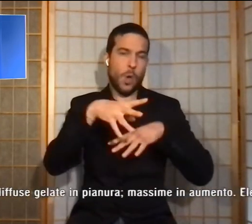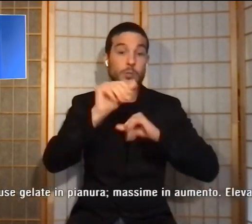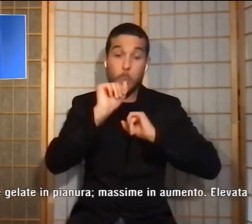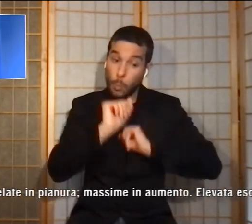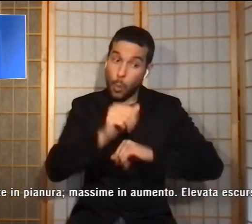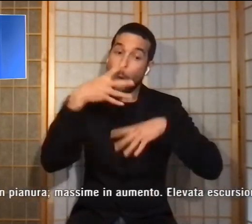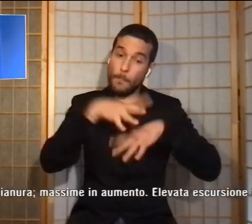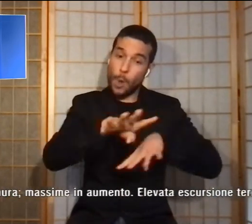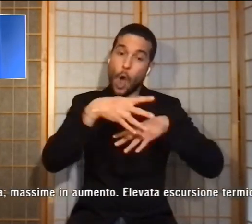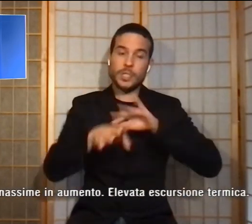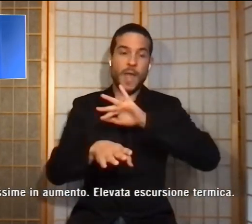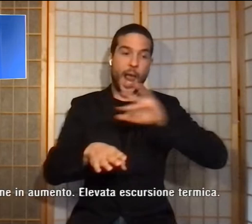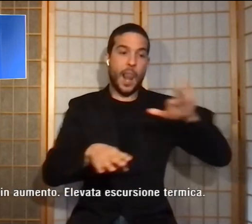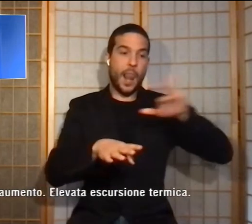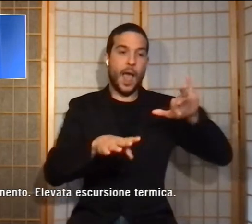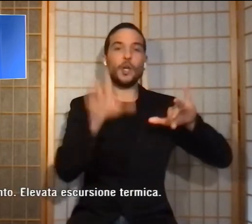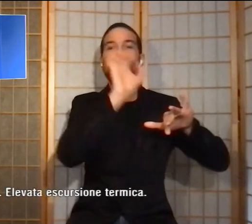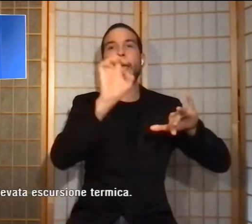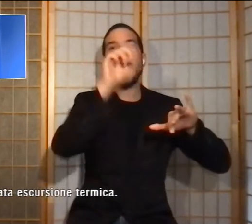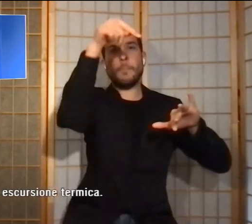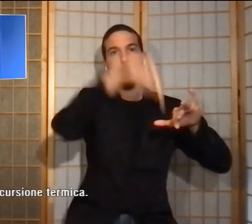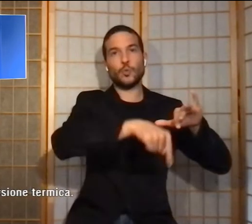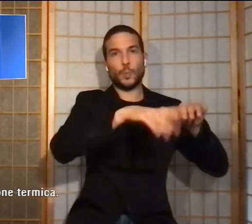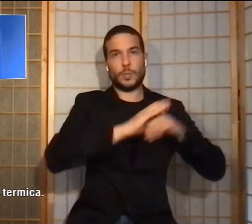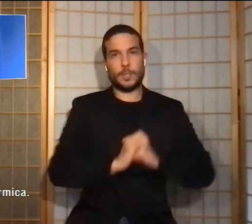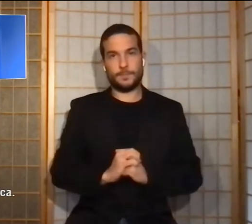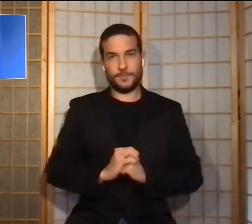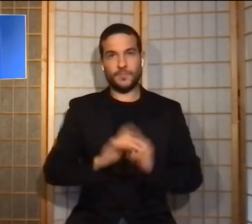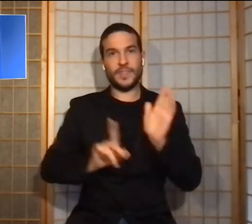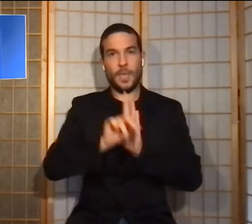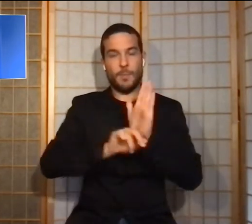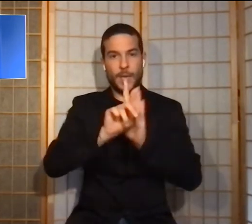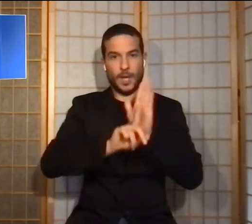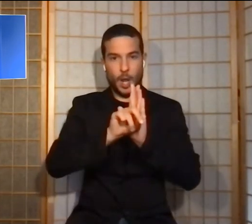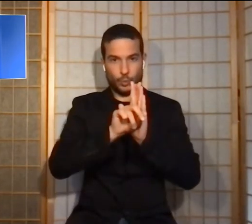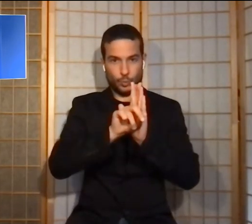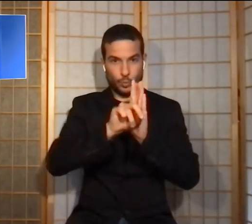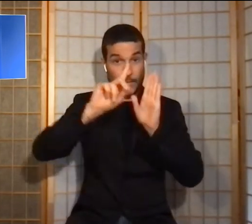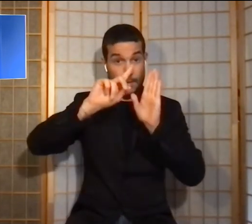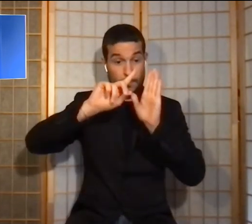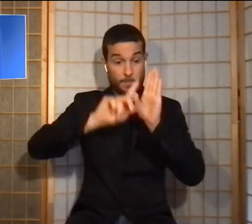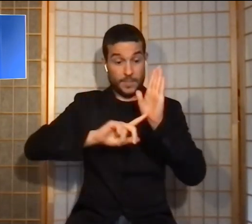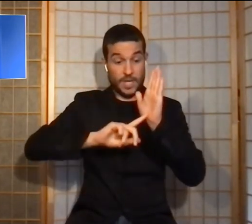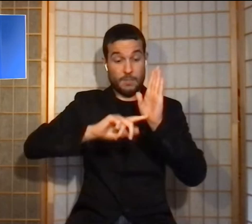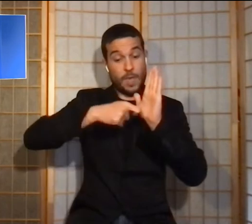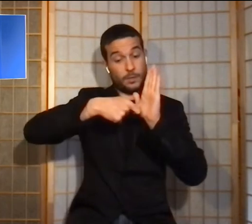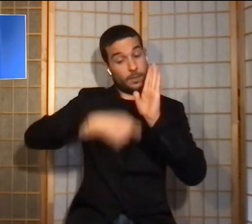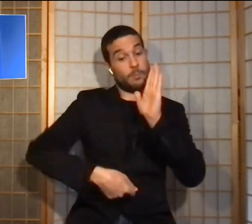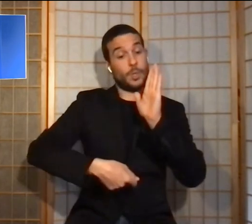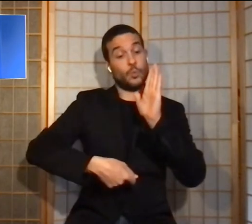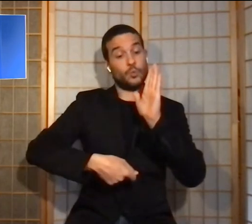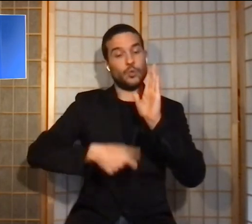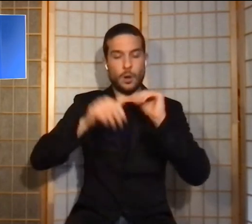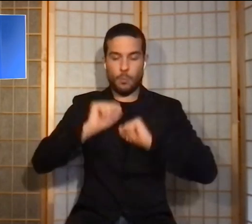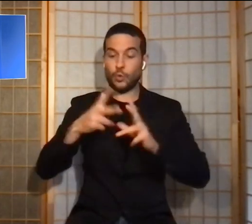a largo e a sud dell'Elba. Temperature minime in diminuzione con diffuse gelate